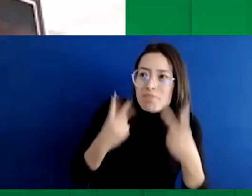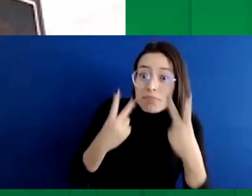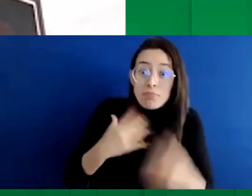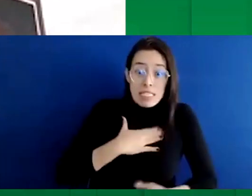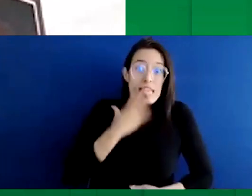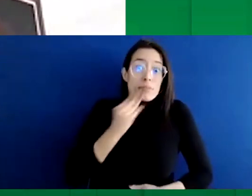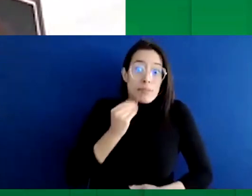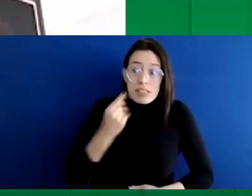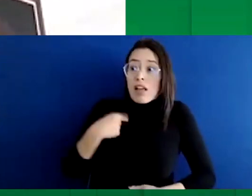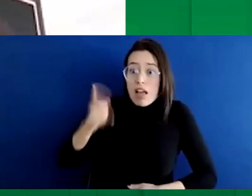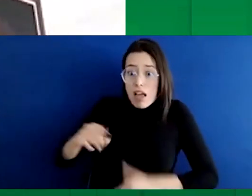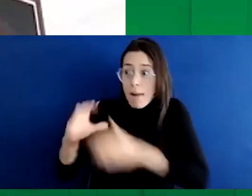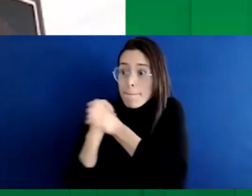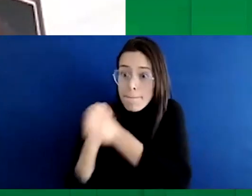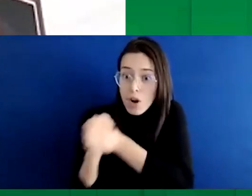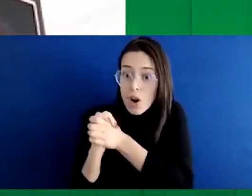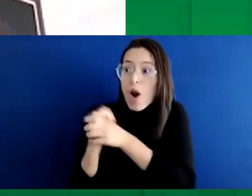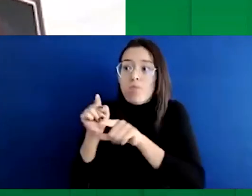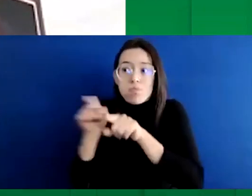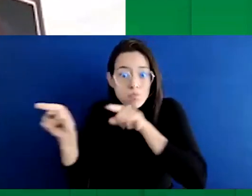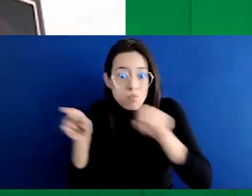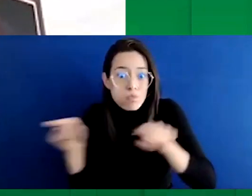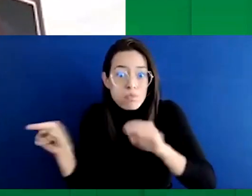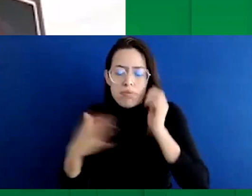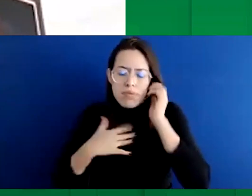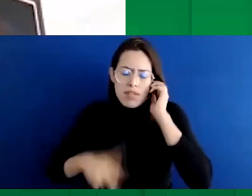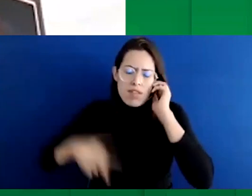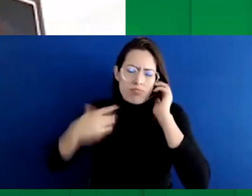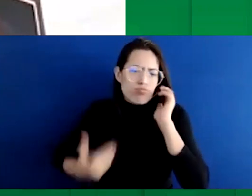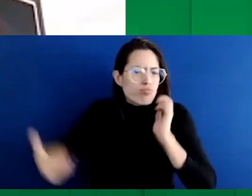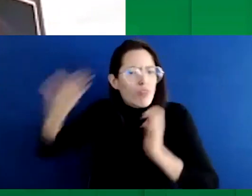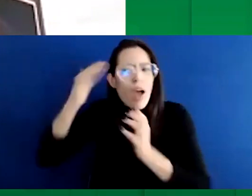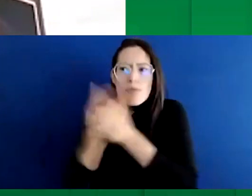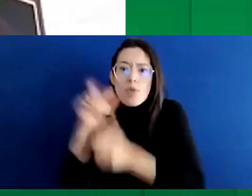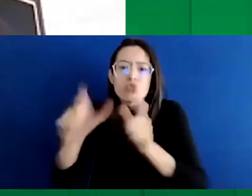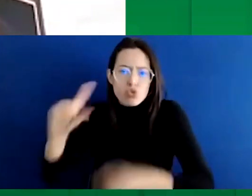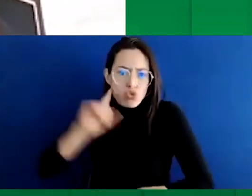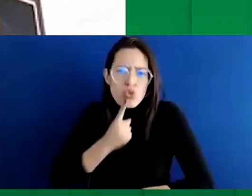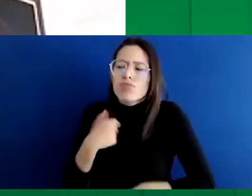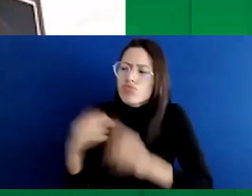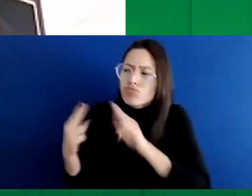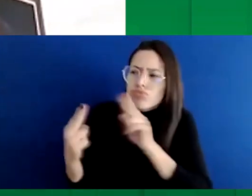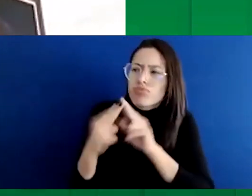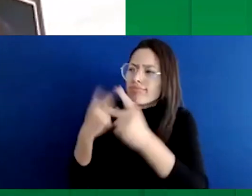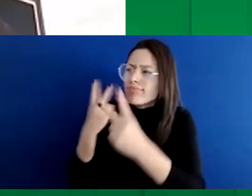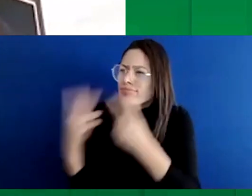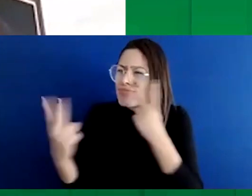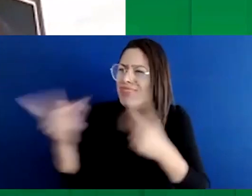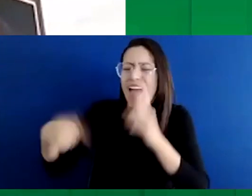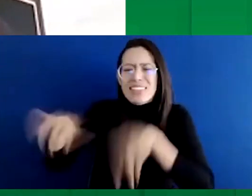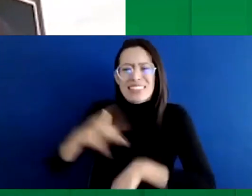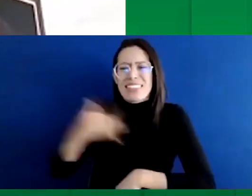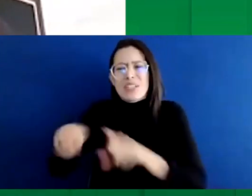de amigos que tengo en lo largo de mi vida, sordas, y que uno ve la dificultad con que